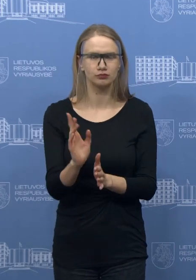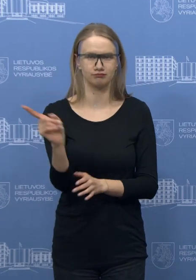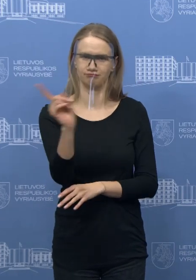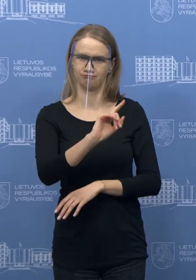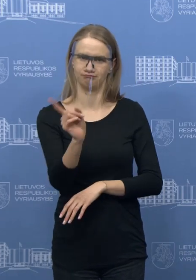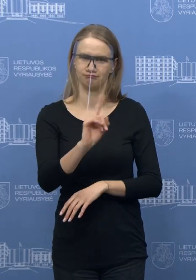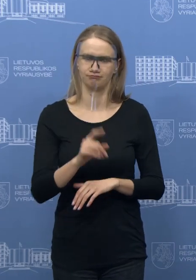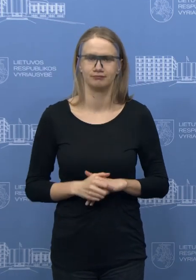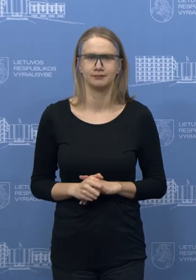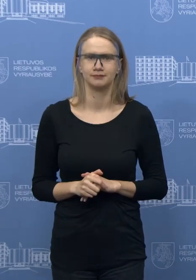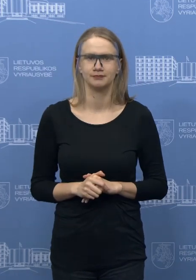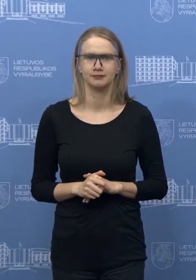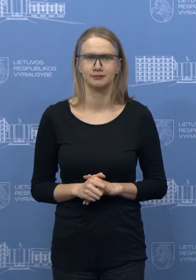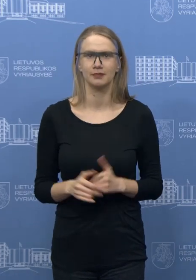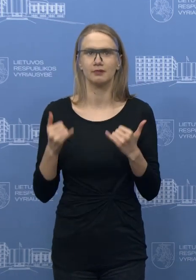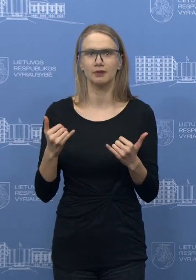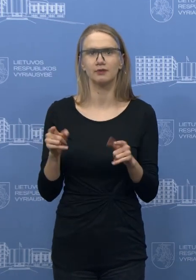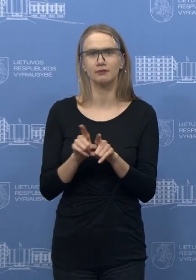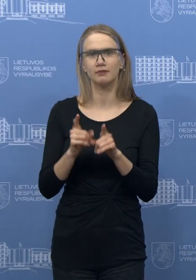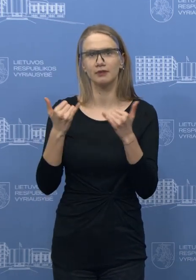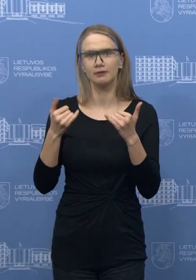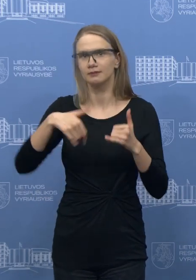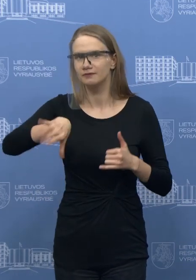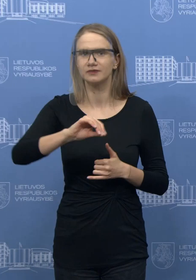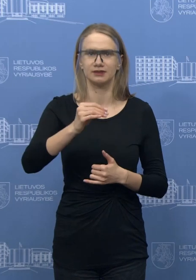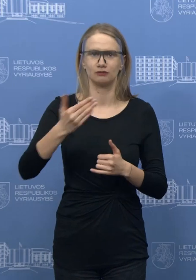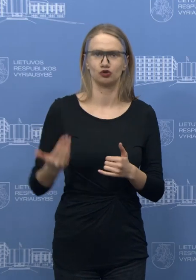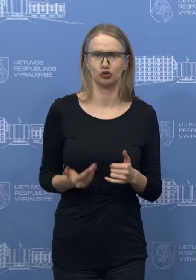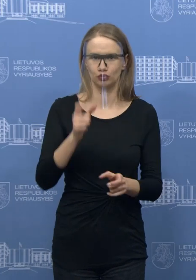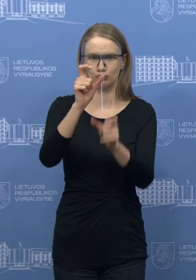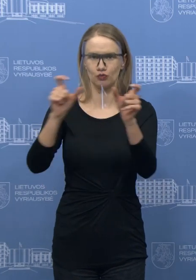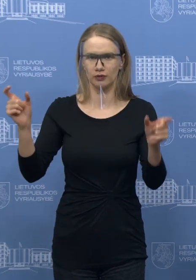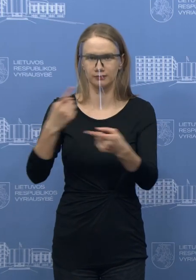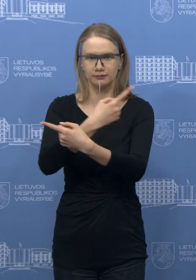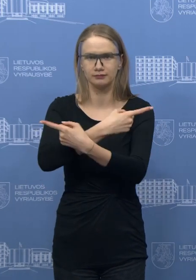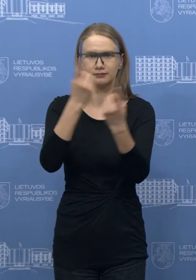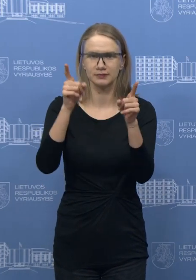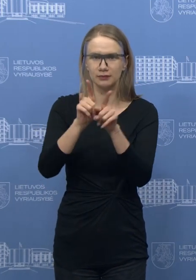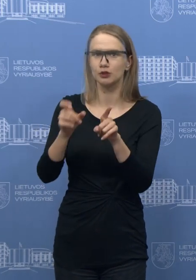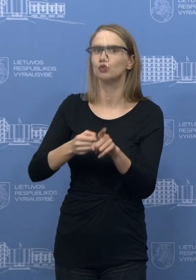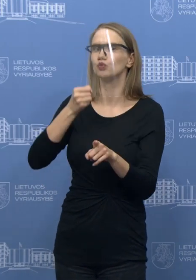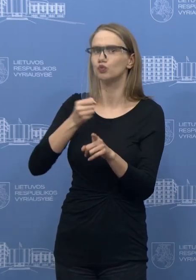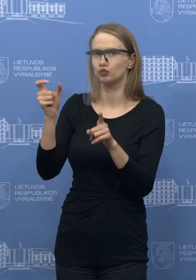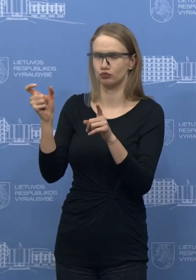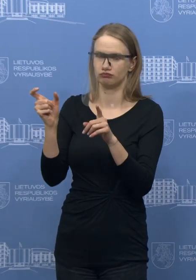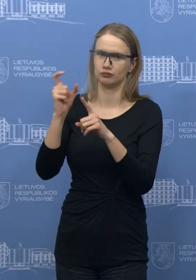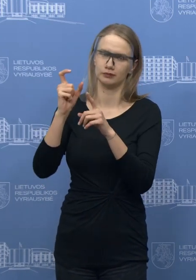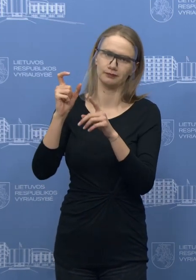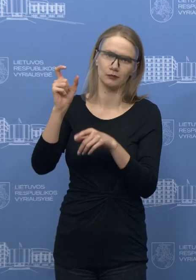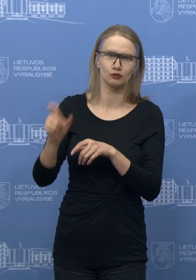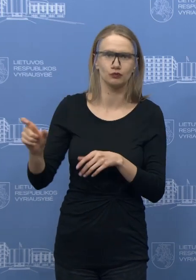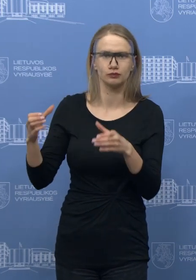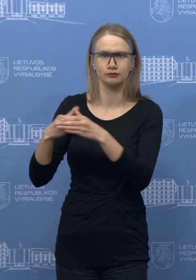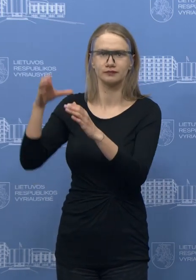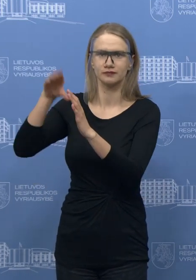jūs nėra. Lygiai tą patį galim paminėti šiandien visiems gyventojams priimtą sprendimą, tai ir seniorams name tarpė, dėl